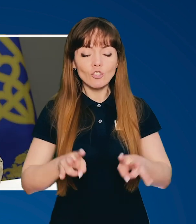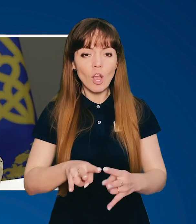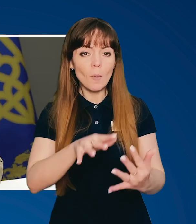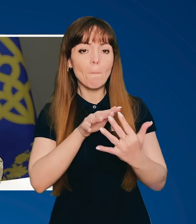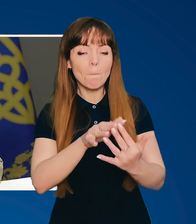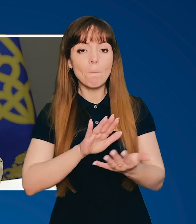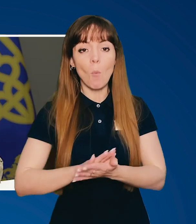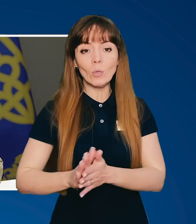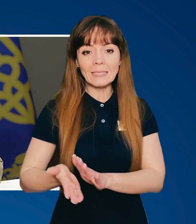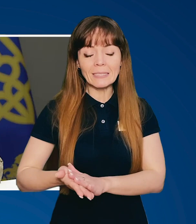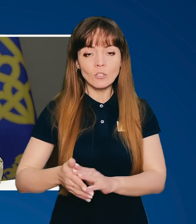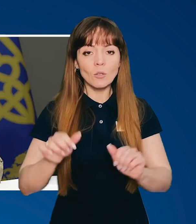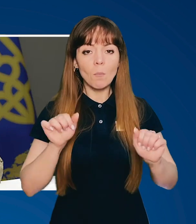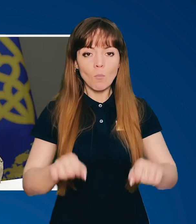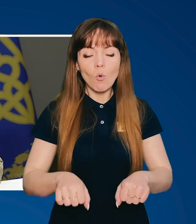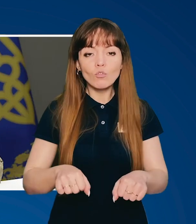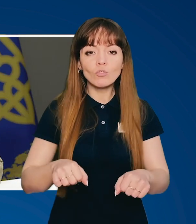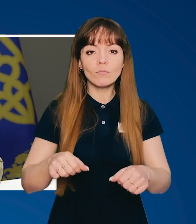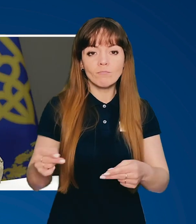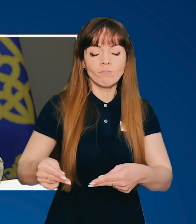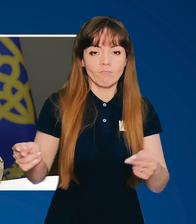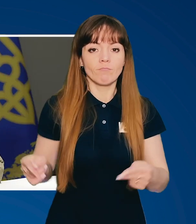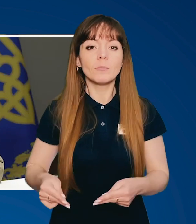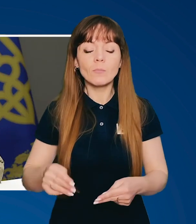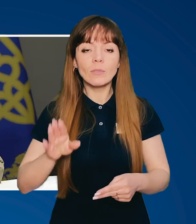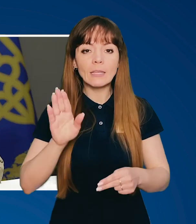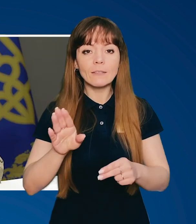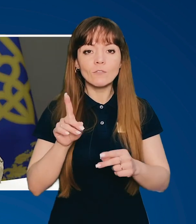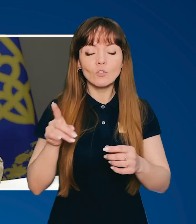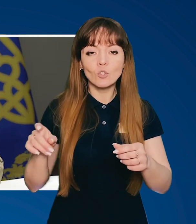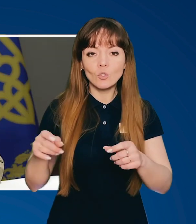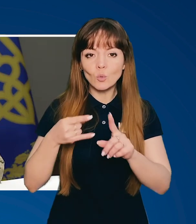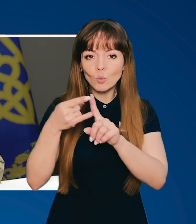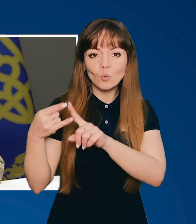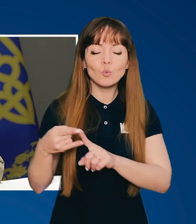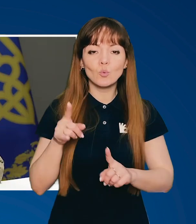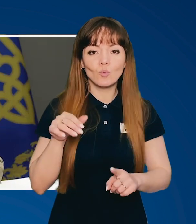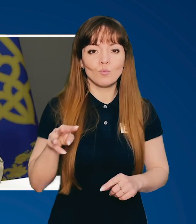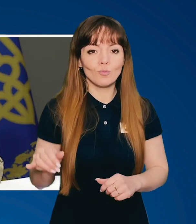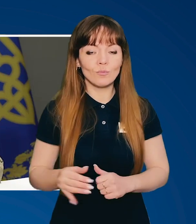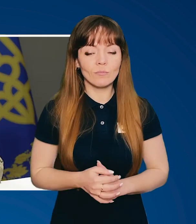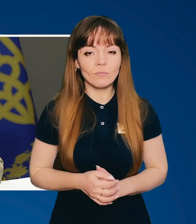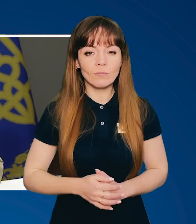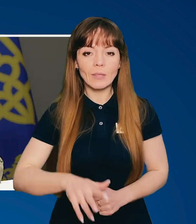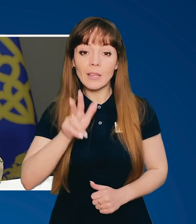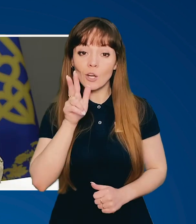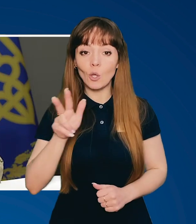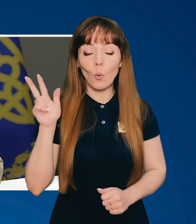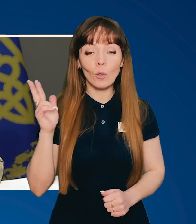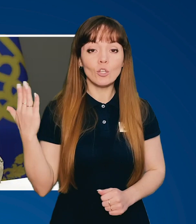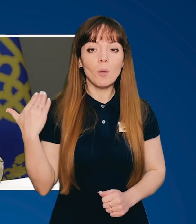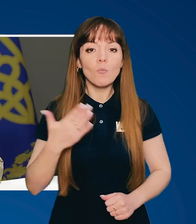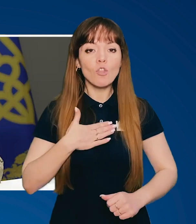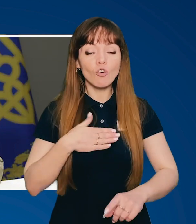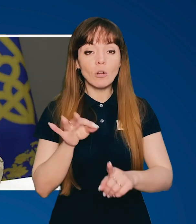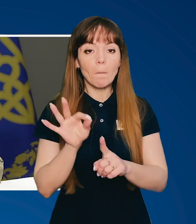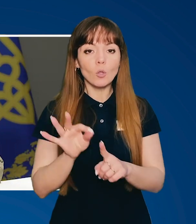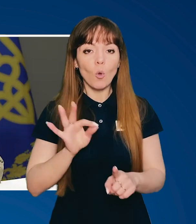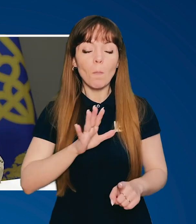позиції на передовій, можуть укласти шлюб в зуми. Три роки тому нашою метою